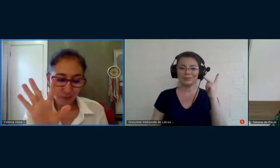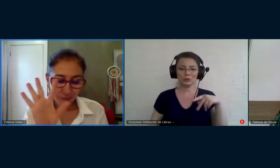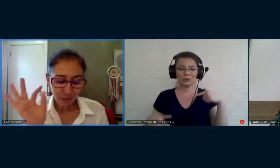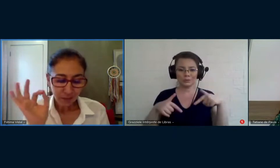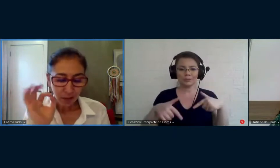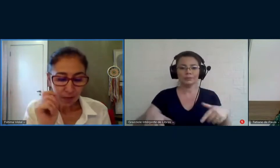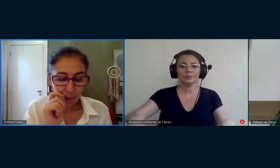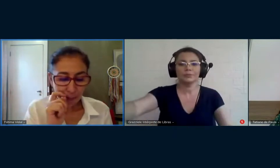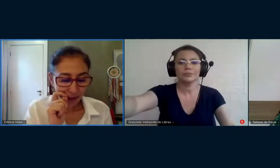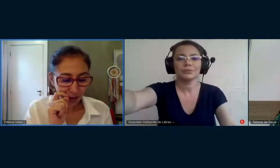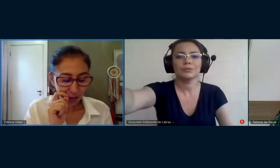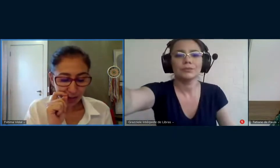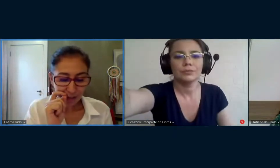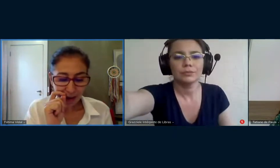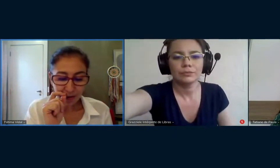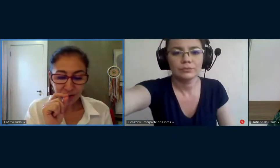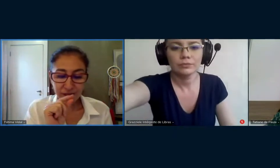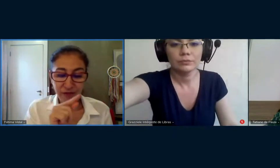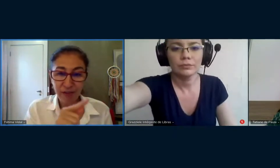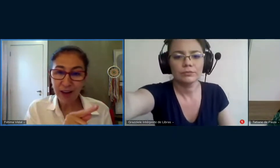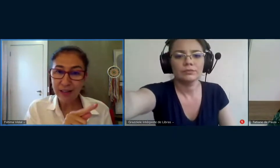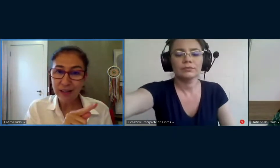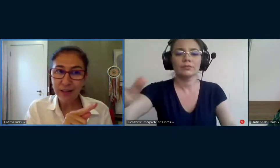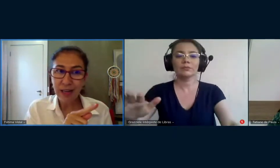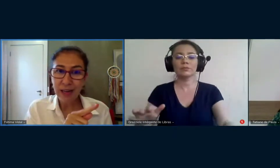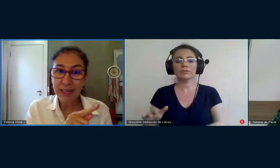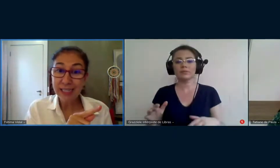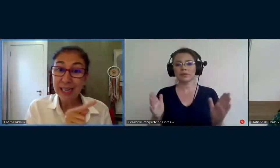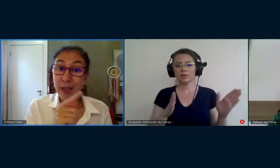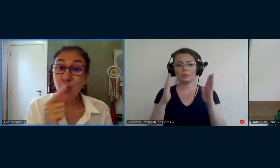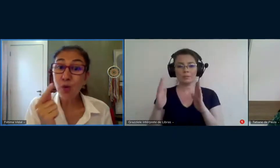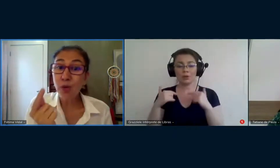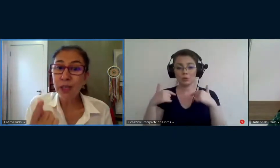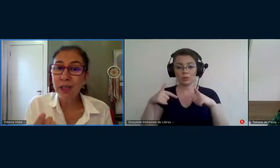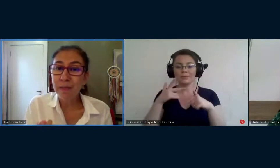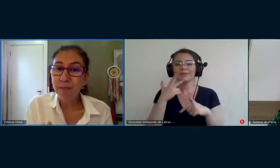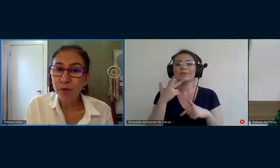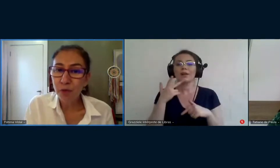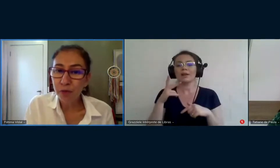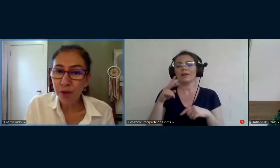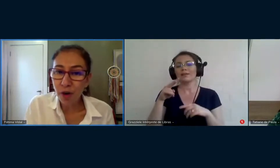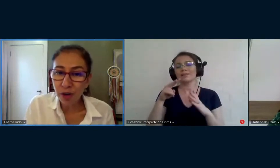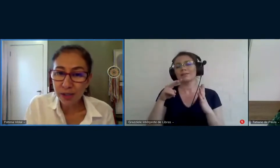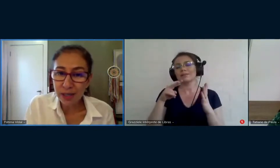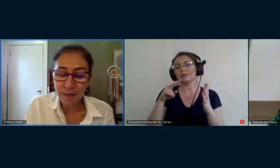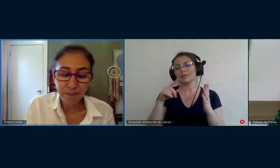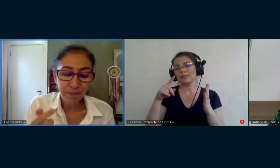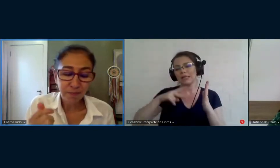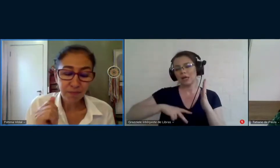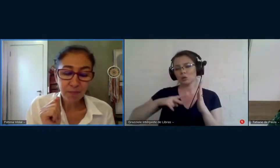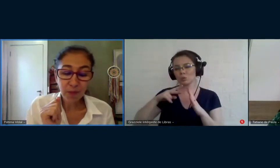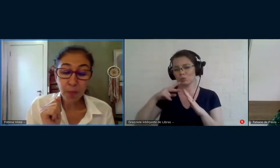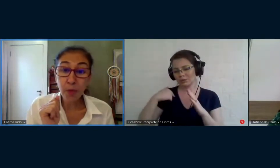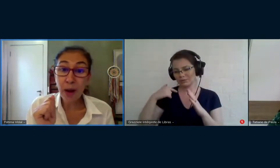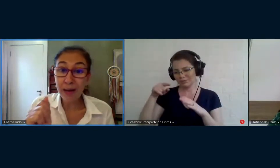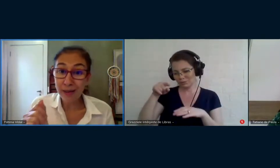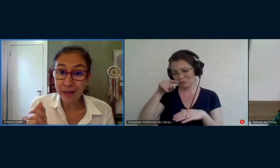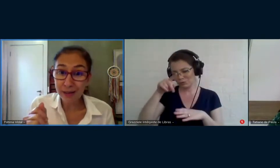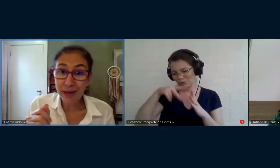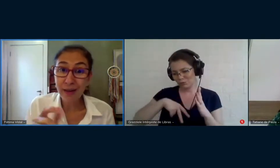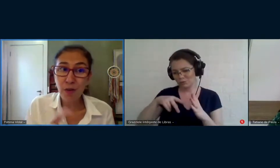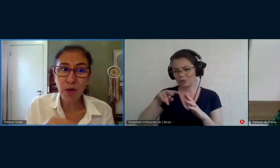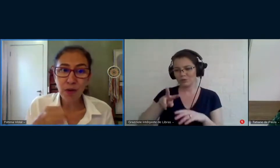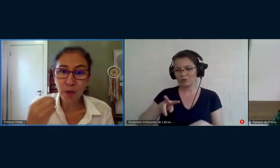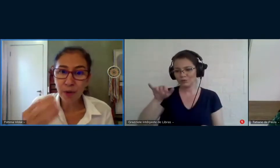lá em alguma parte do trabalho você fala dessa leitura do Vygotsky para o